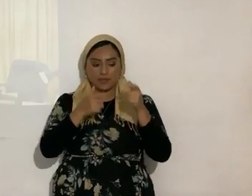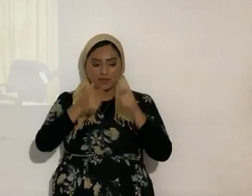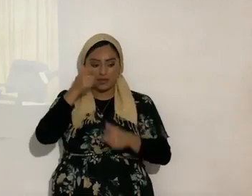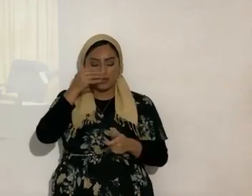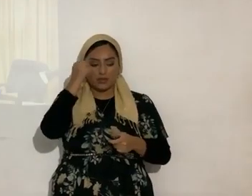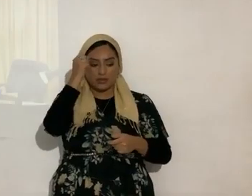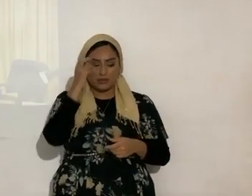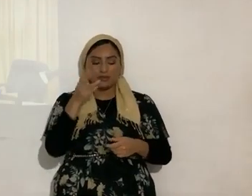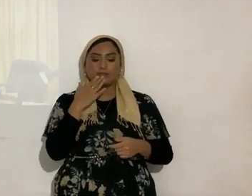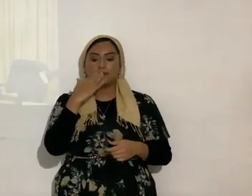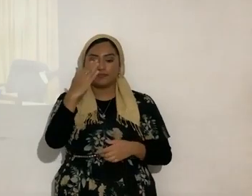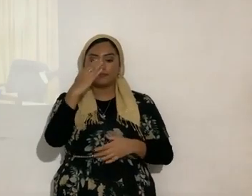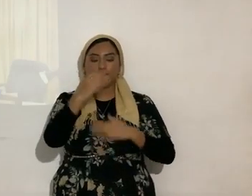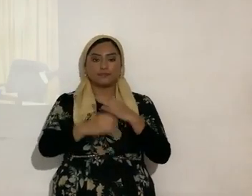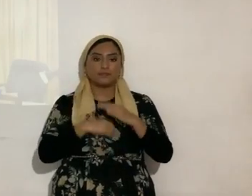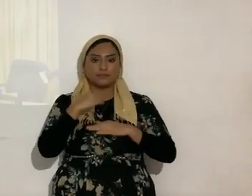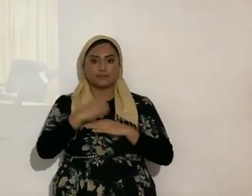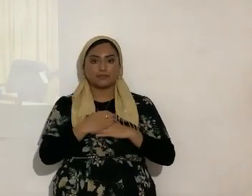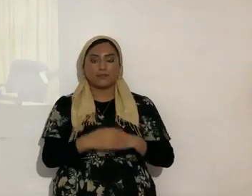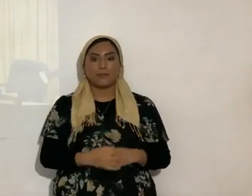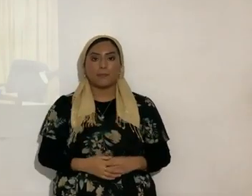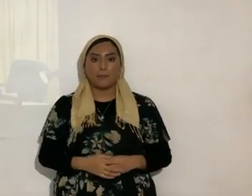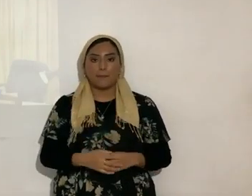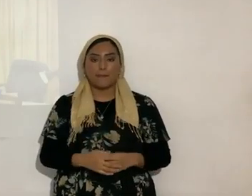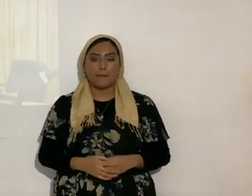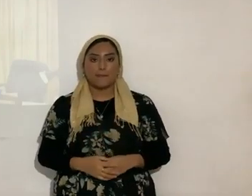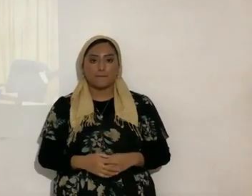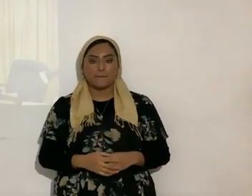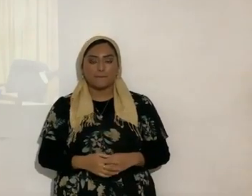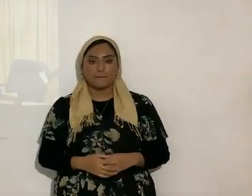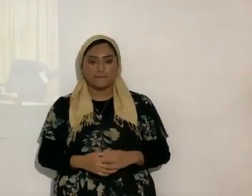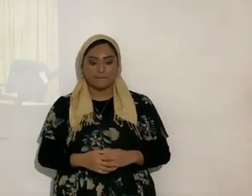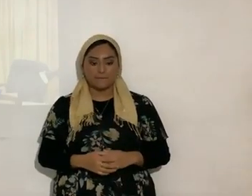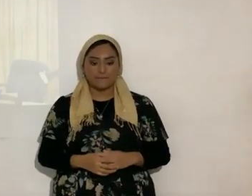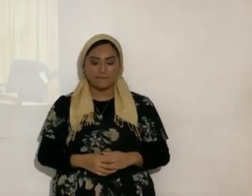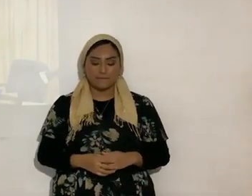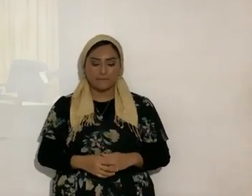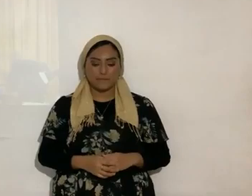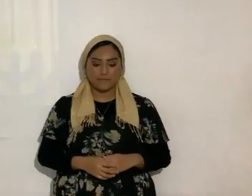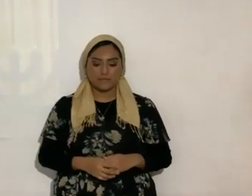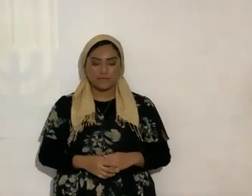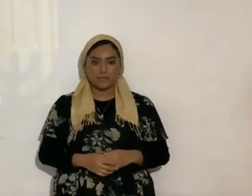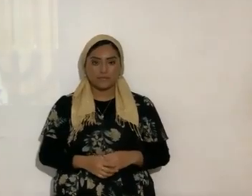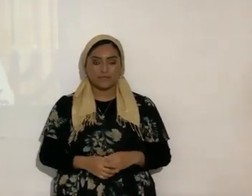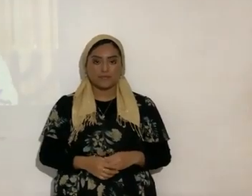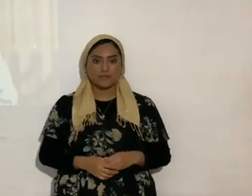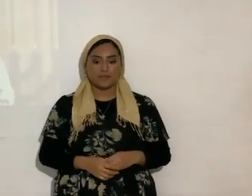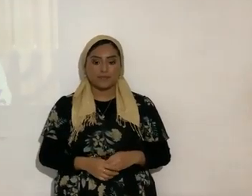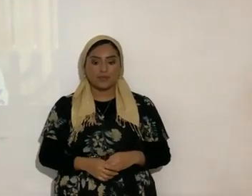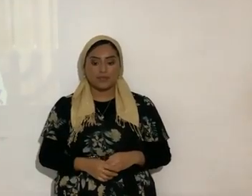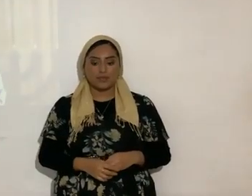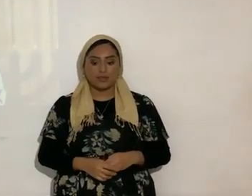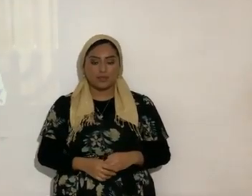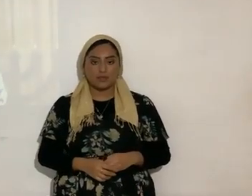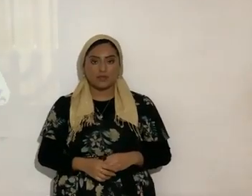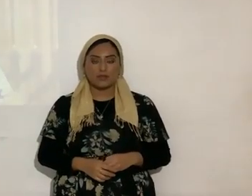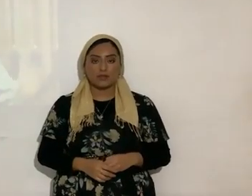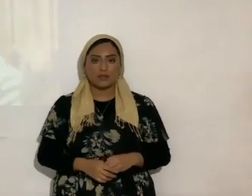toda gavá omen de omen toda gavá quiere decir muchas gracias para los que están conectados por primera vez padre